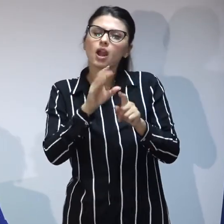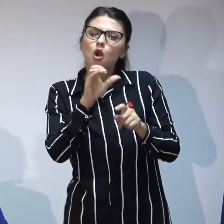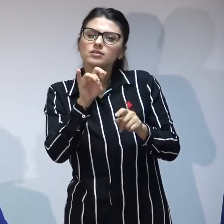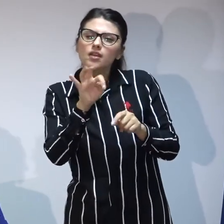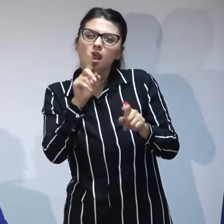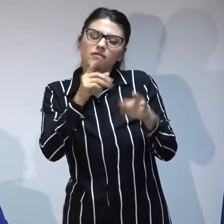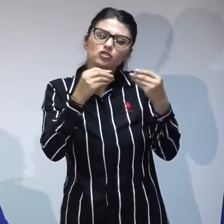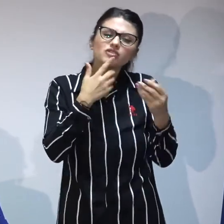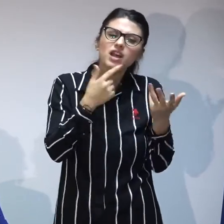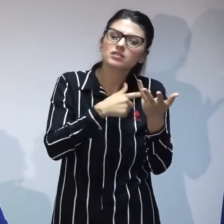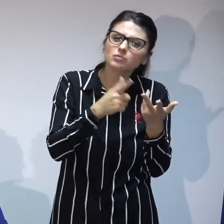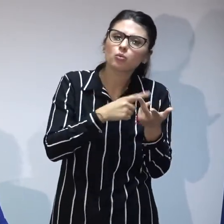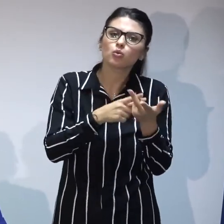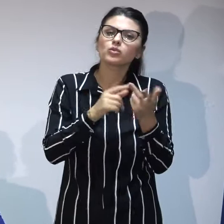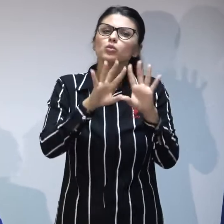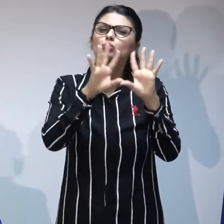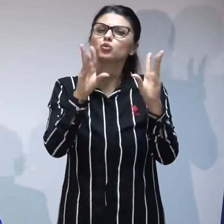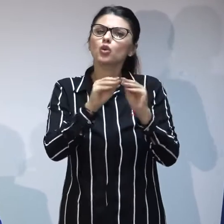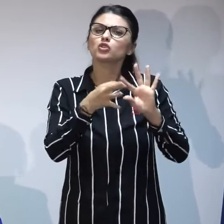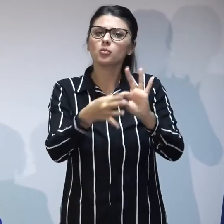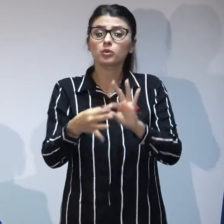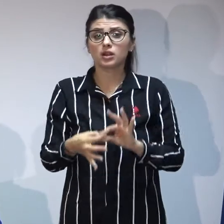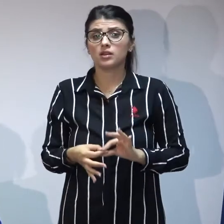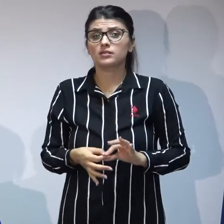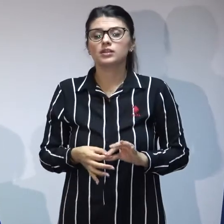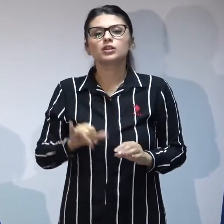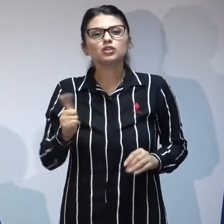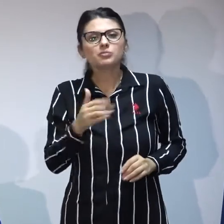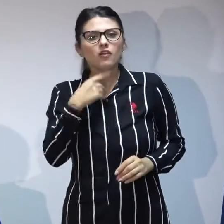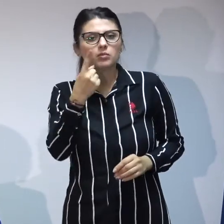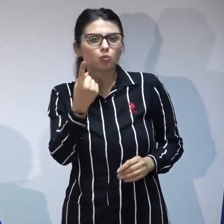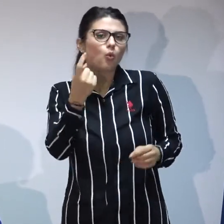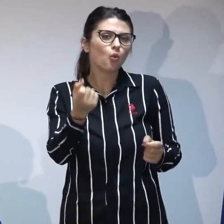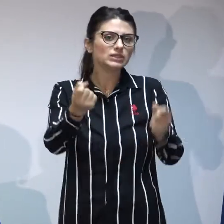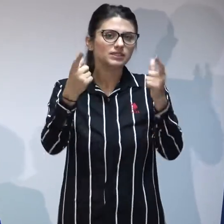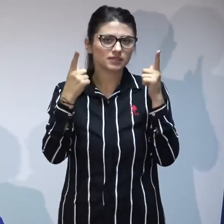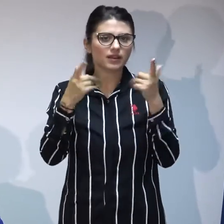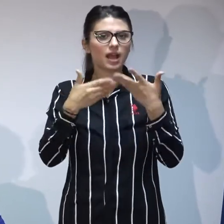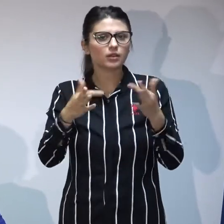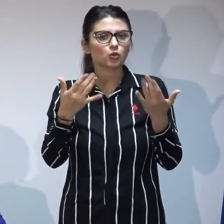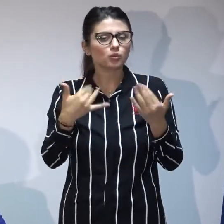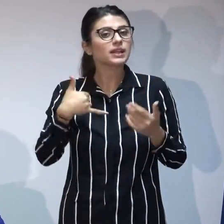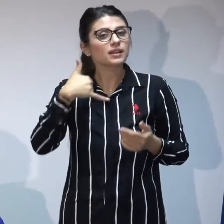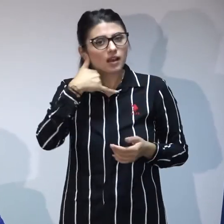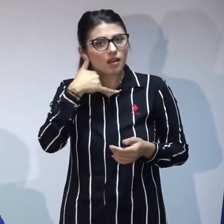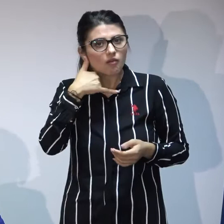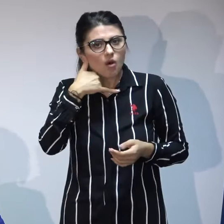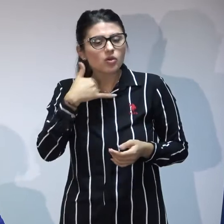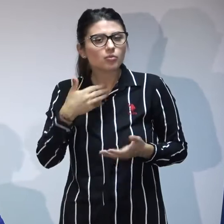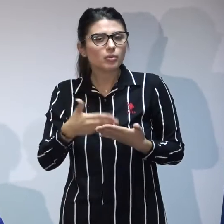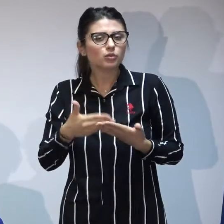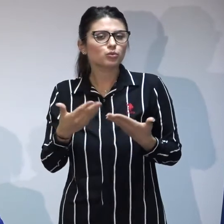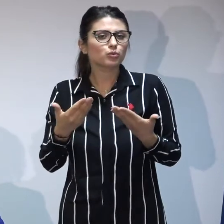coercitive și doar atât vreau să vă mai spun pe zona aceasta că am deschis o linie telefonică pentru părinții care